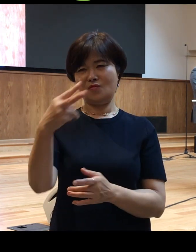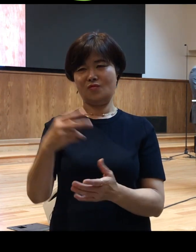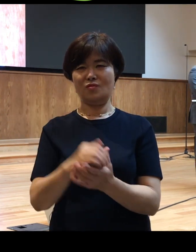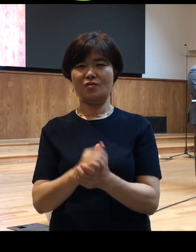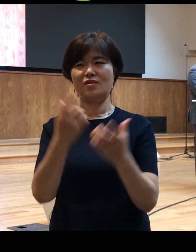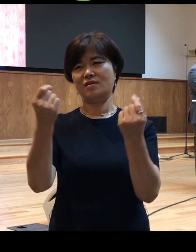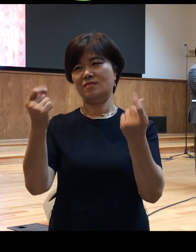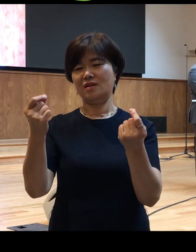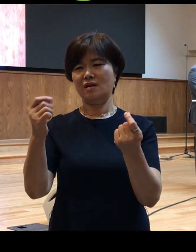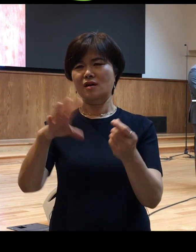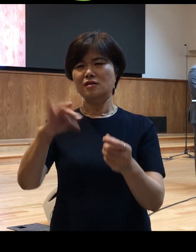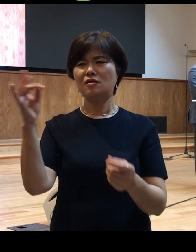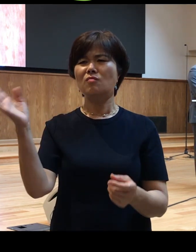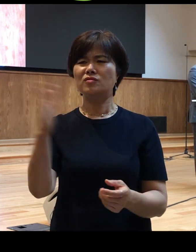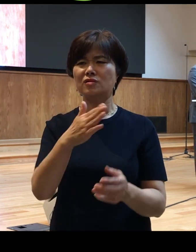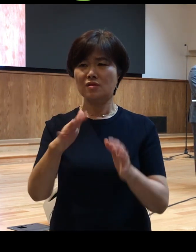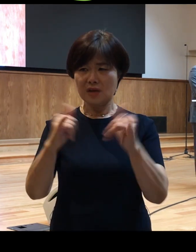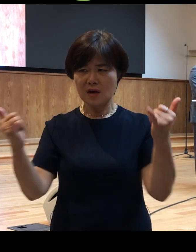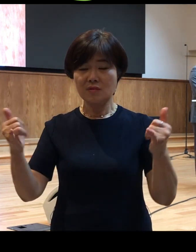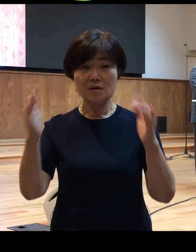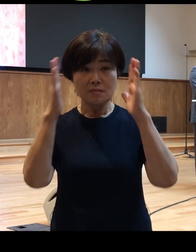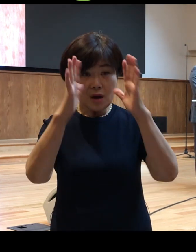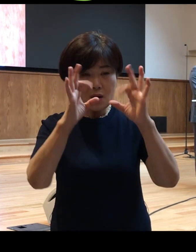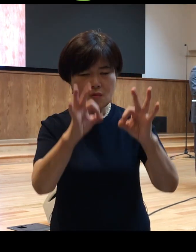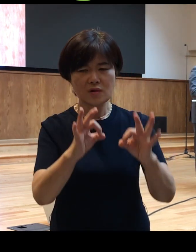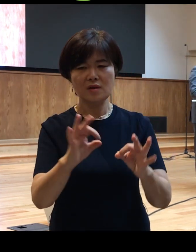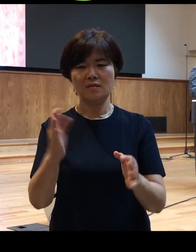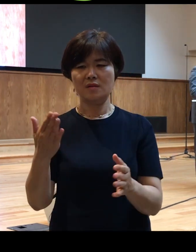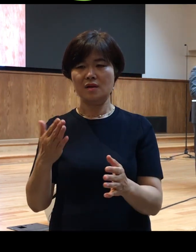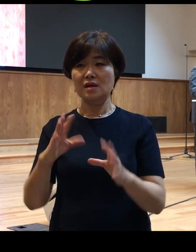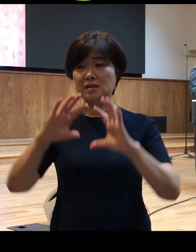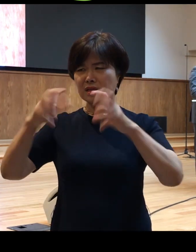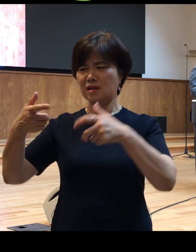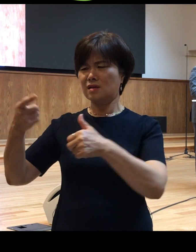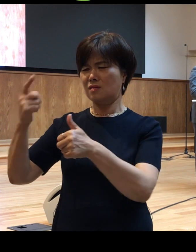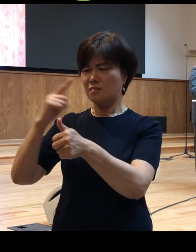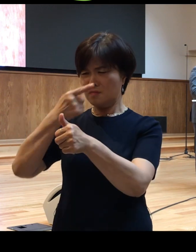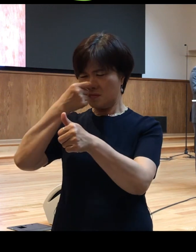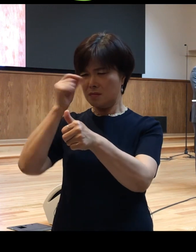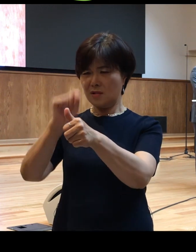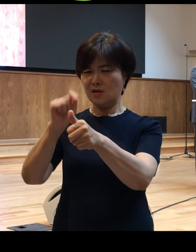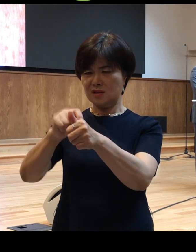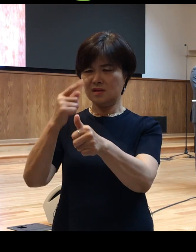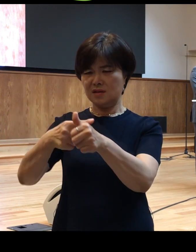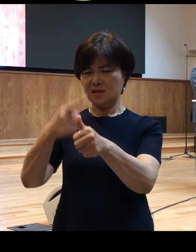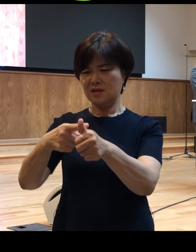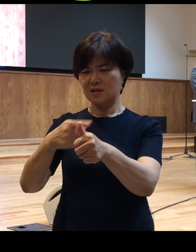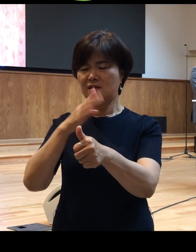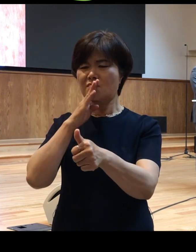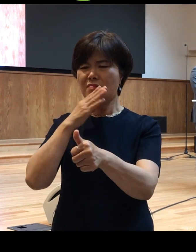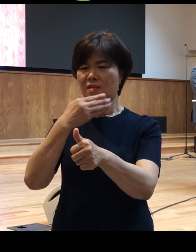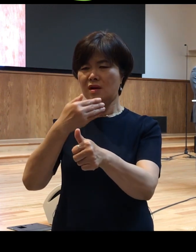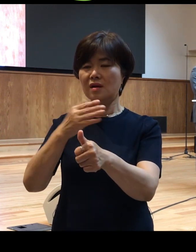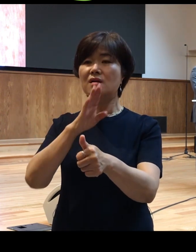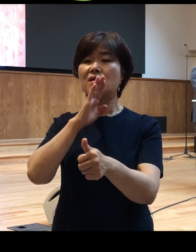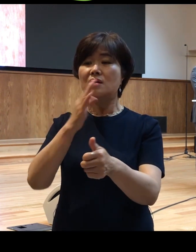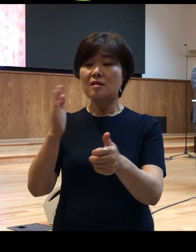처음부터 사람들을 바라보셨습니다 세상에서 멸시와 천대받는 죄인들을 주님은 사랑의 눈으로